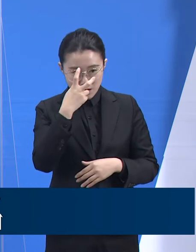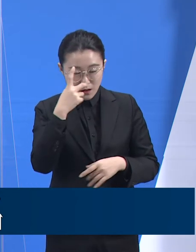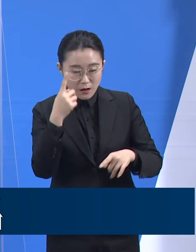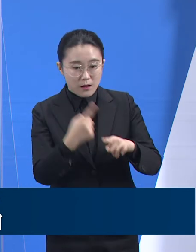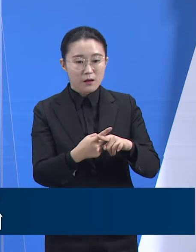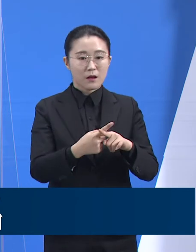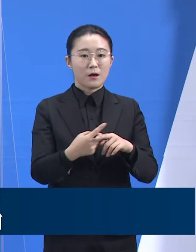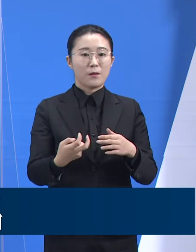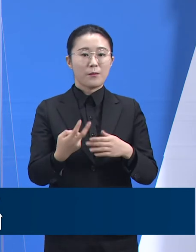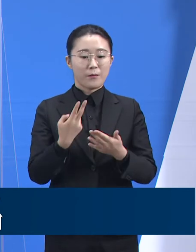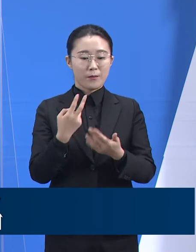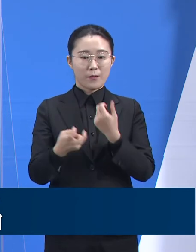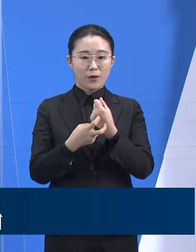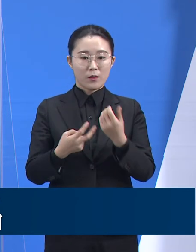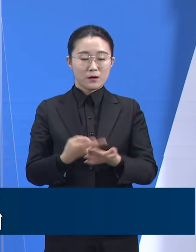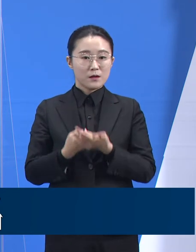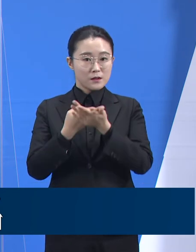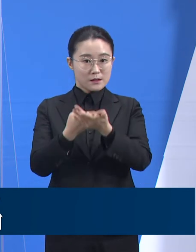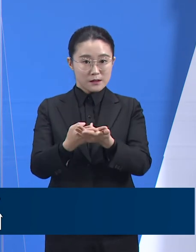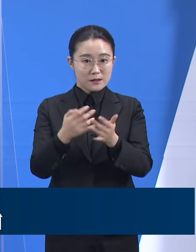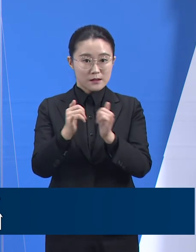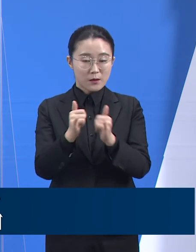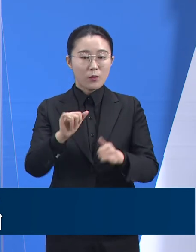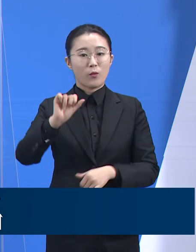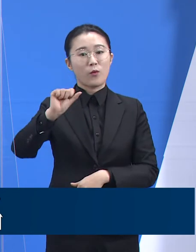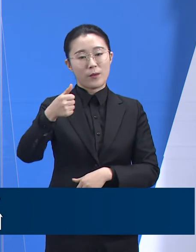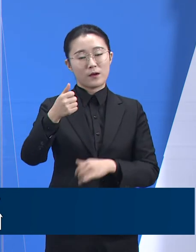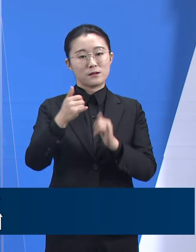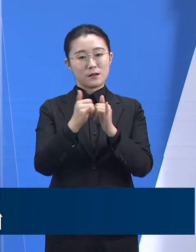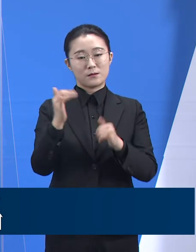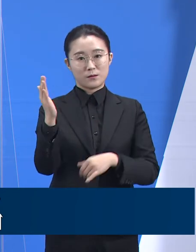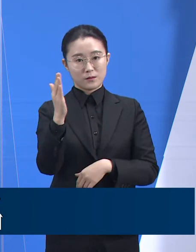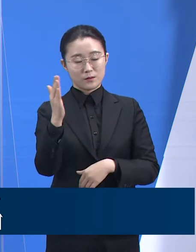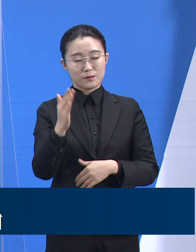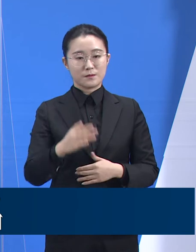511명으로 전일 대비 7명 증가하였습니다.